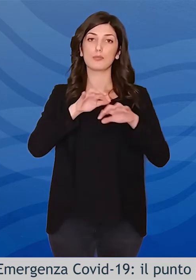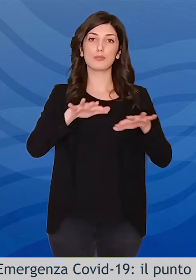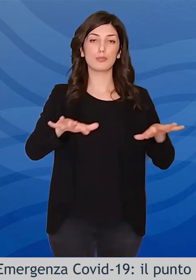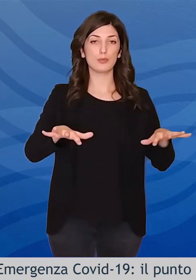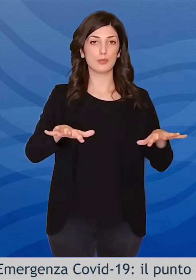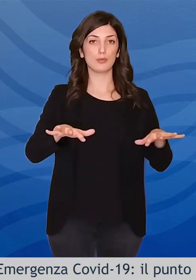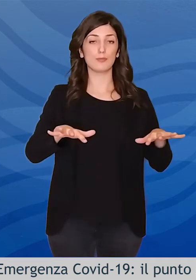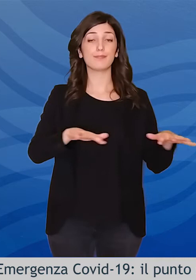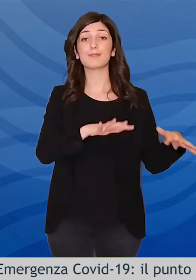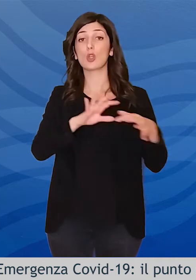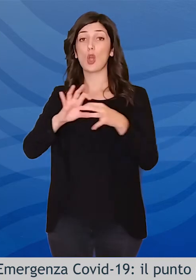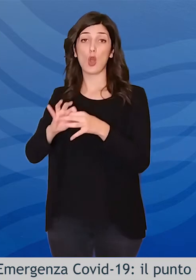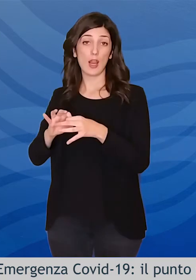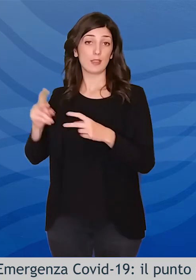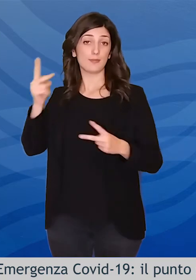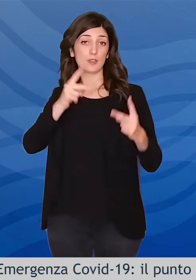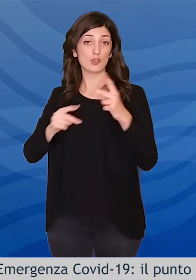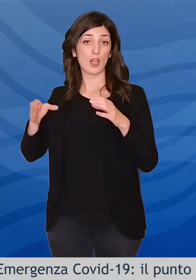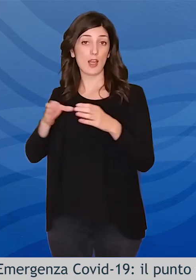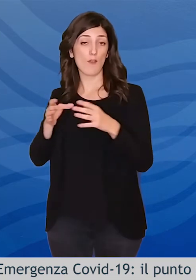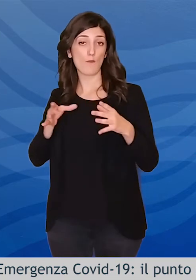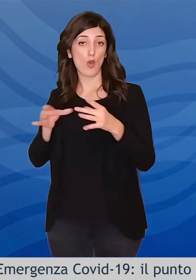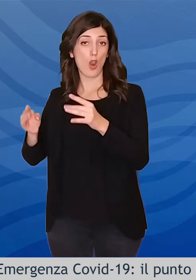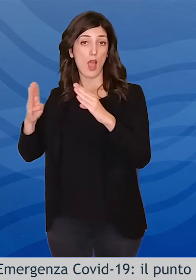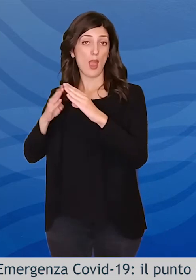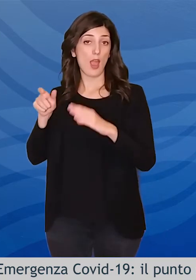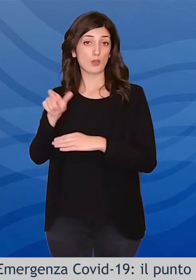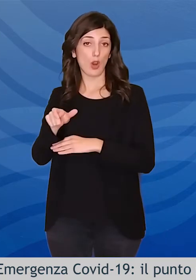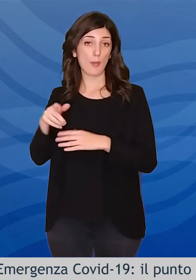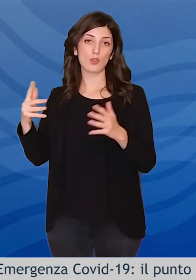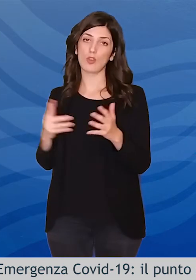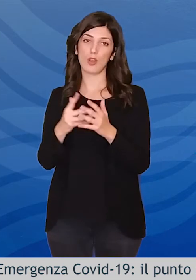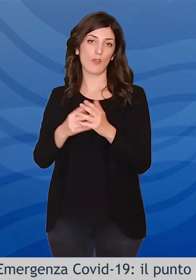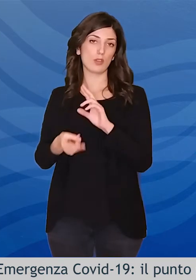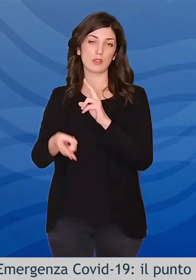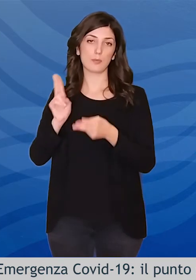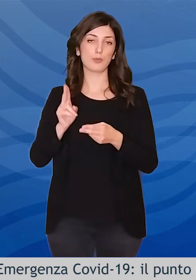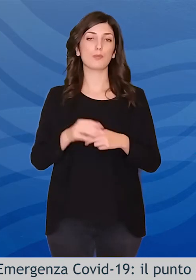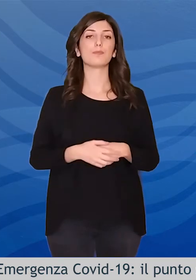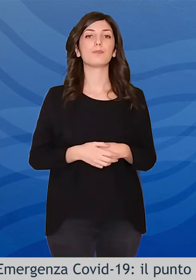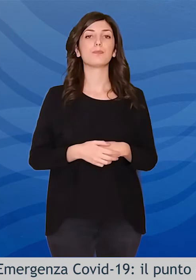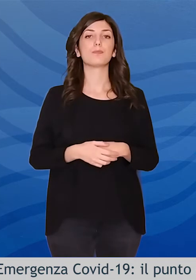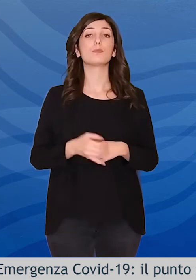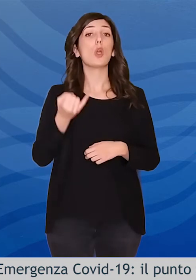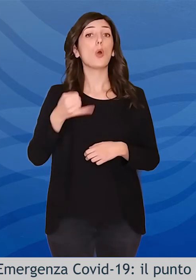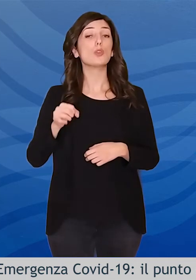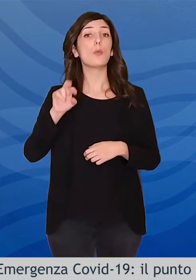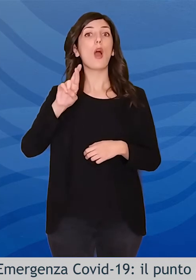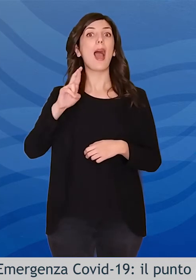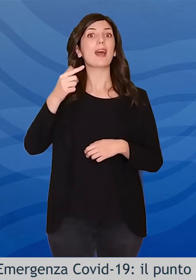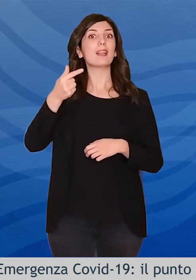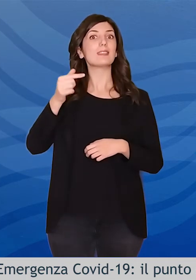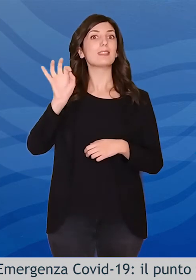eventuale sovraccarico nel sistema di tracciamento e isolamento dei focolai. ed infine l'indice RT che si